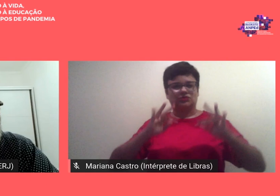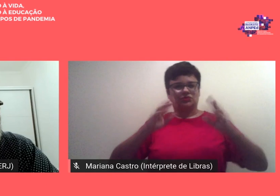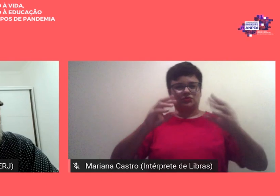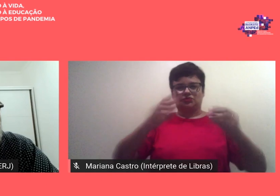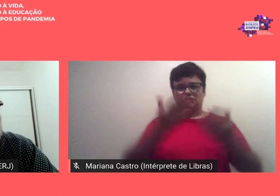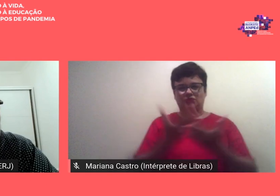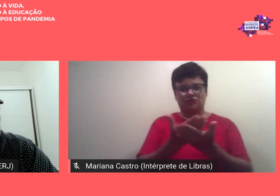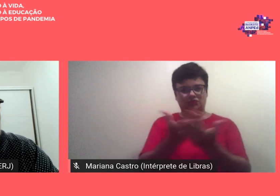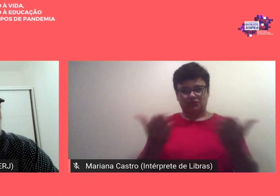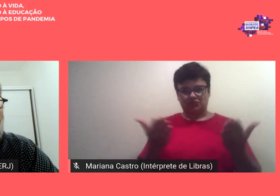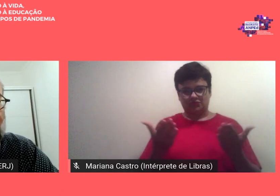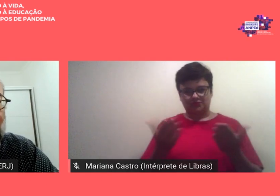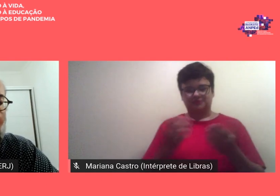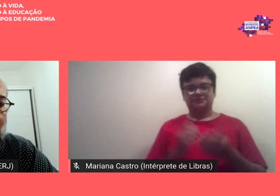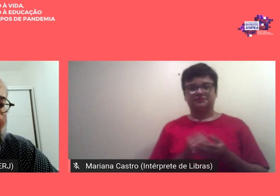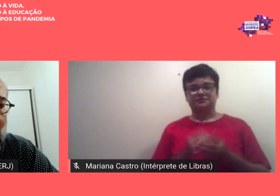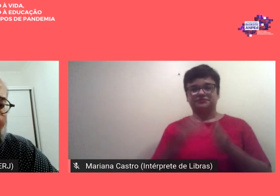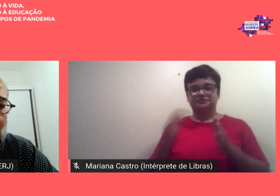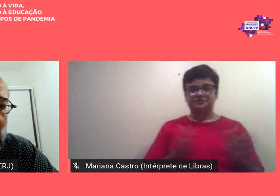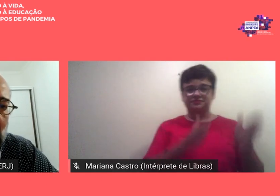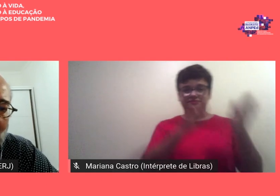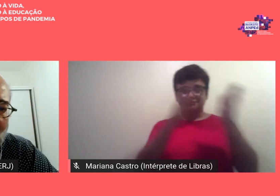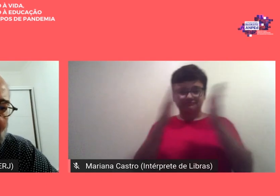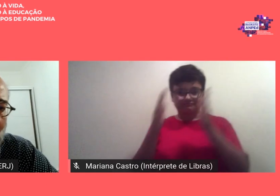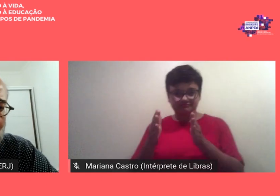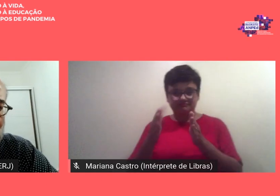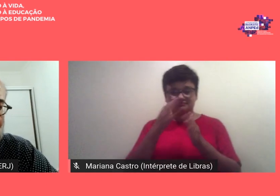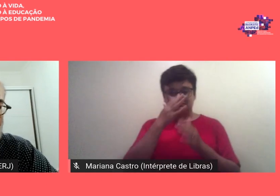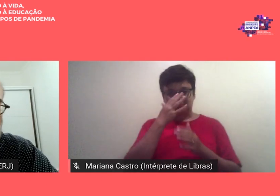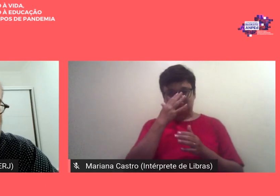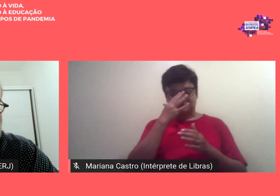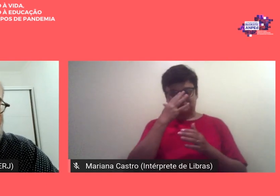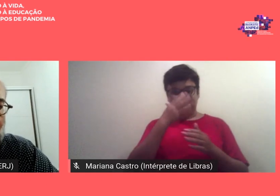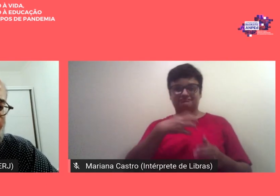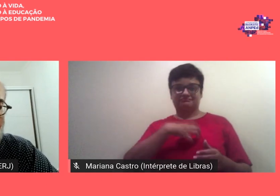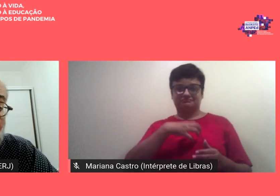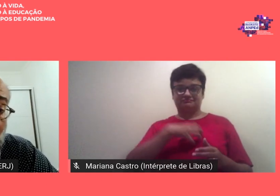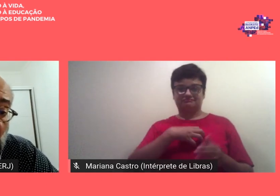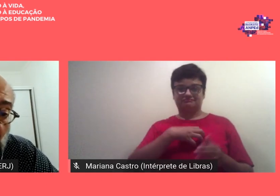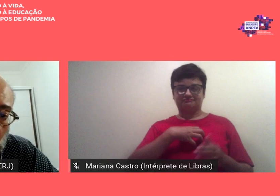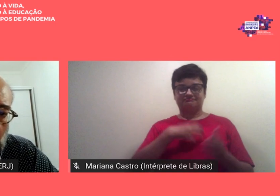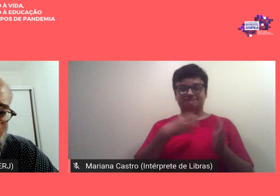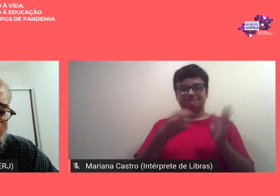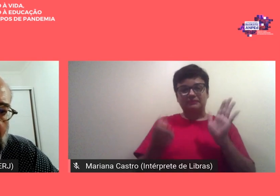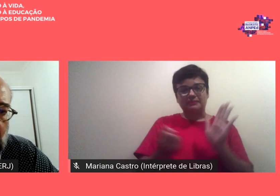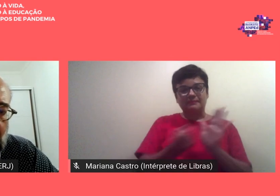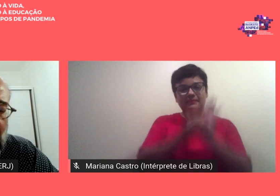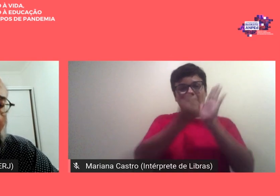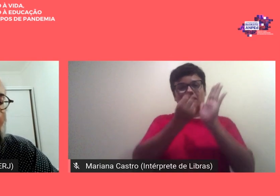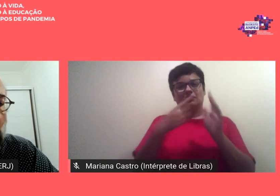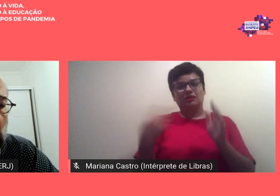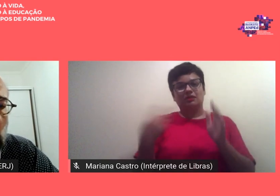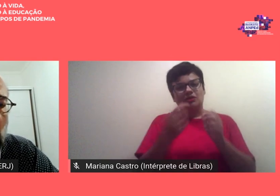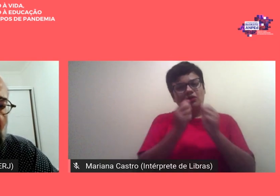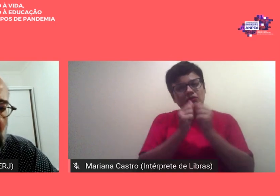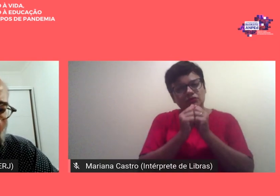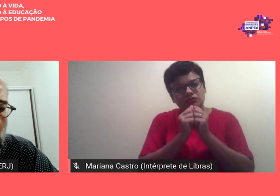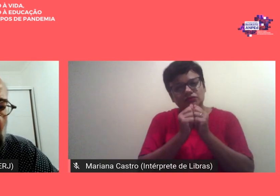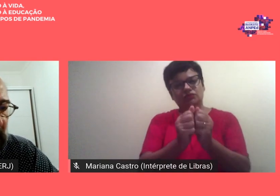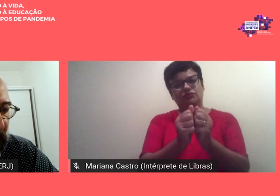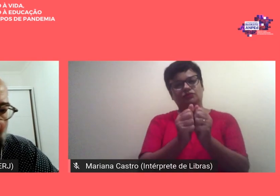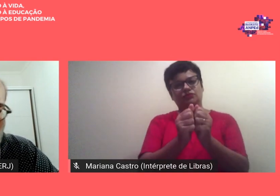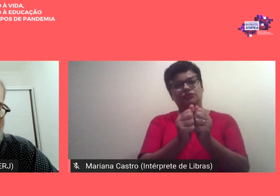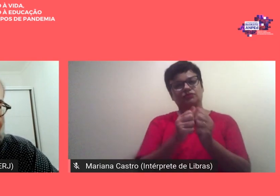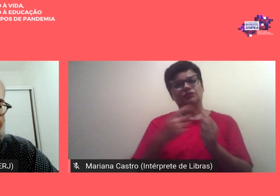a segunda coisa que marca essa ampede é que juntos nós